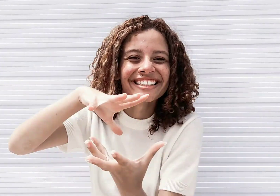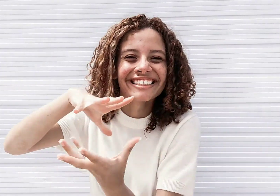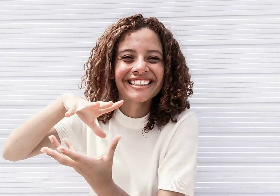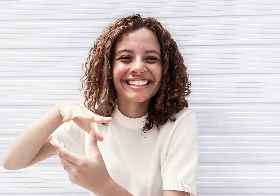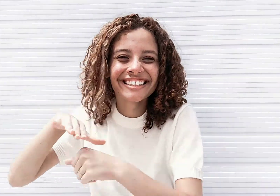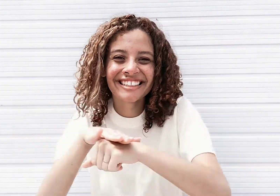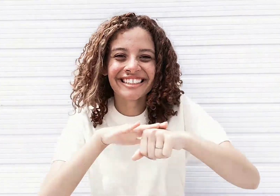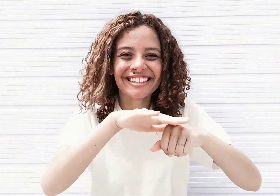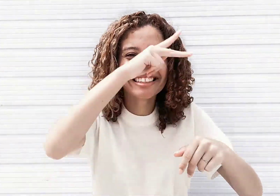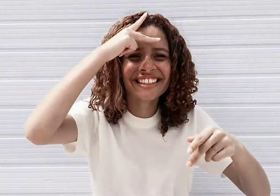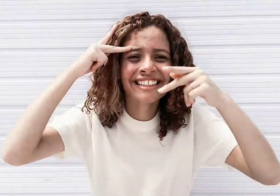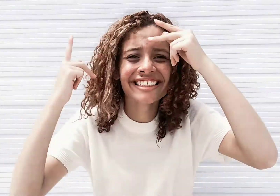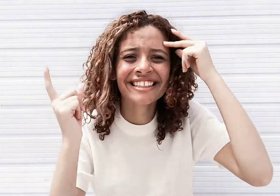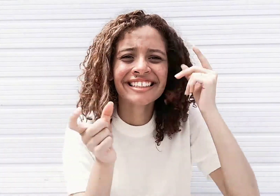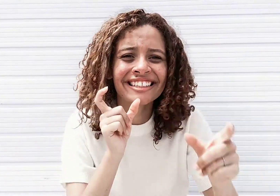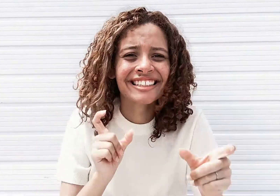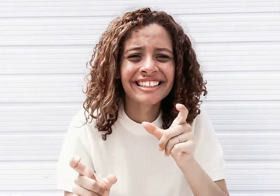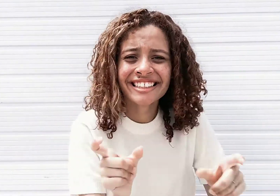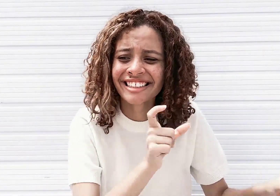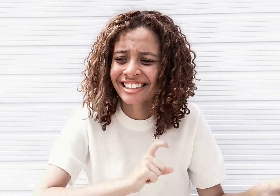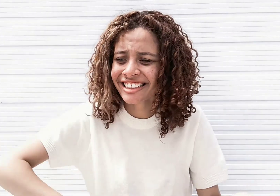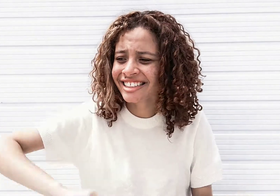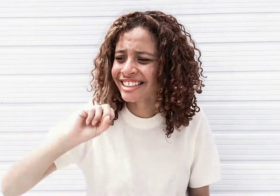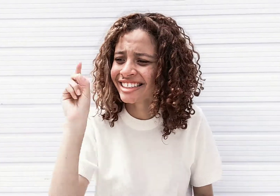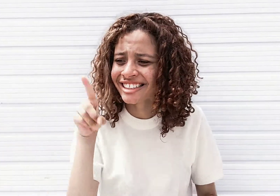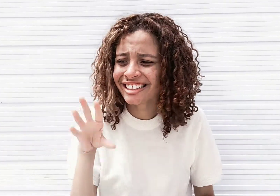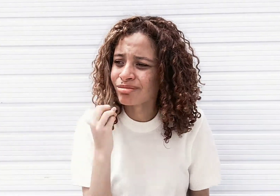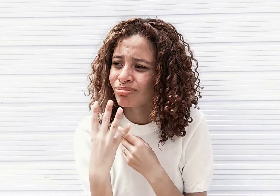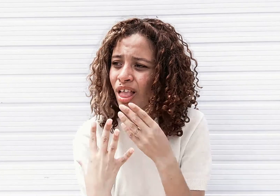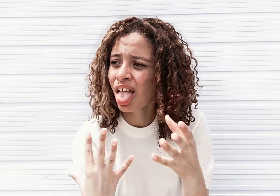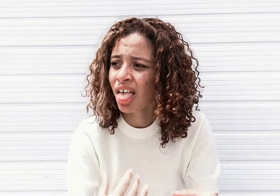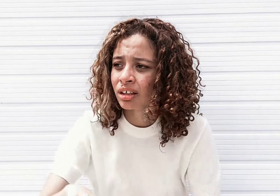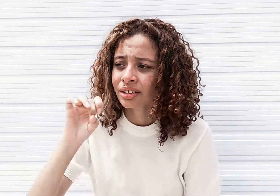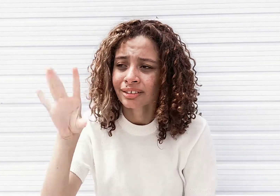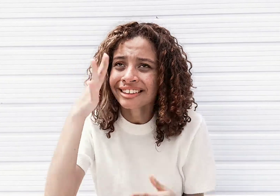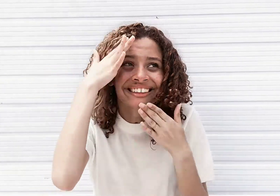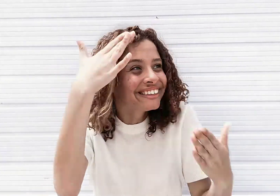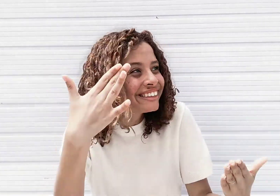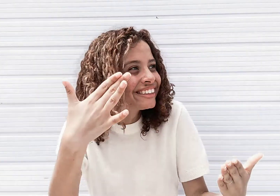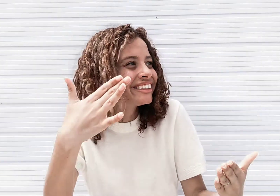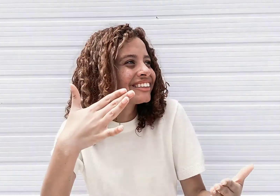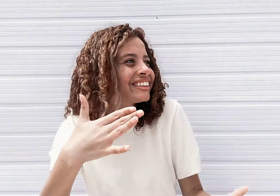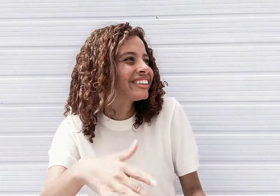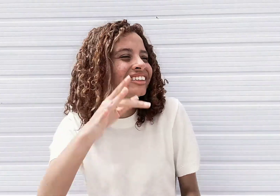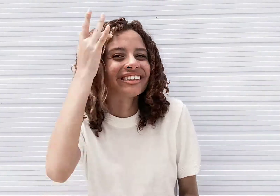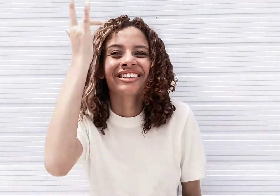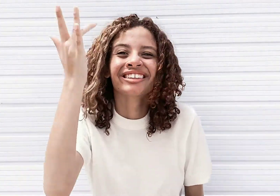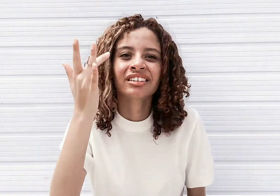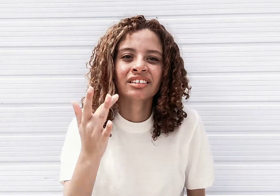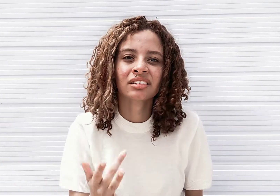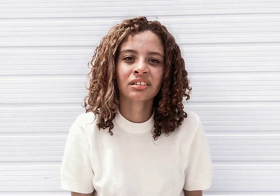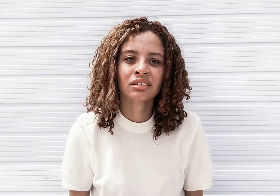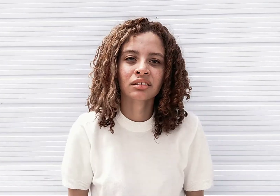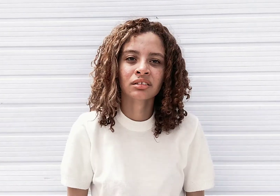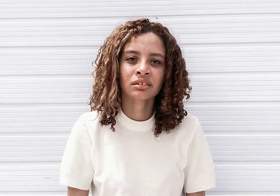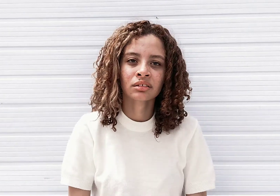socializar Nunca reclamar, só agradecer, fácil de falar, difícil